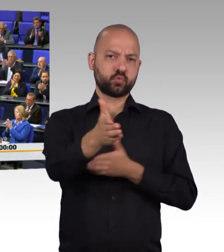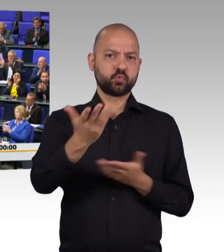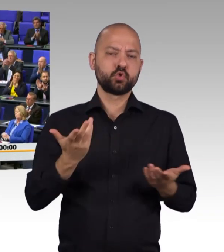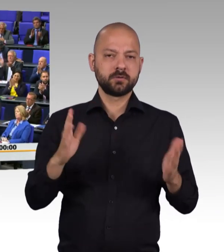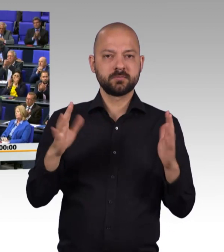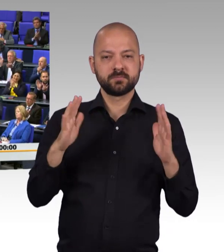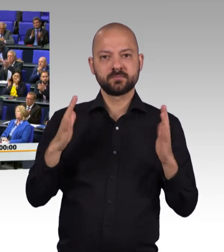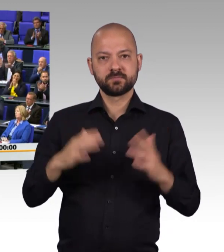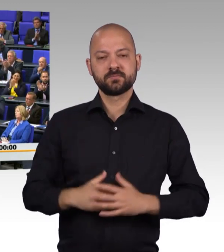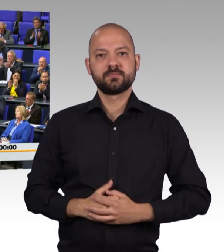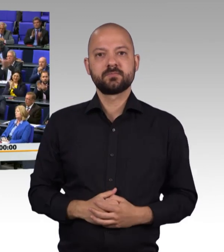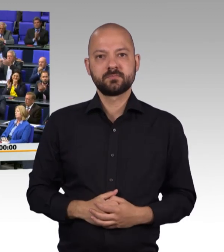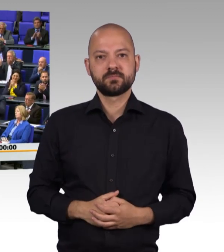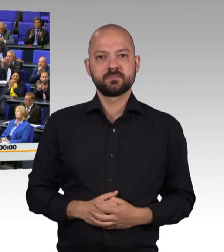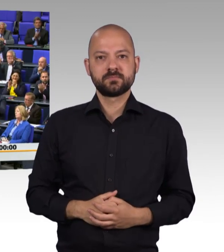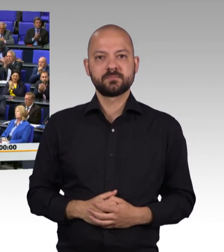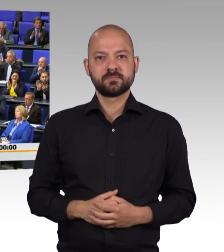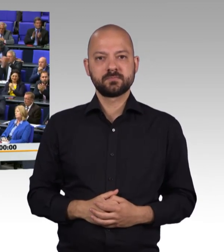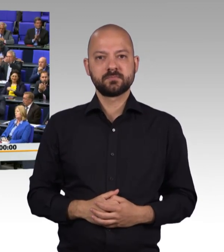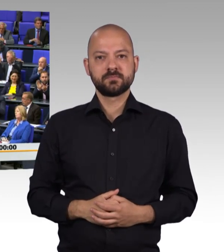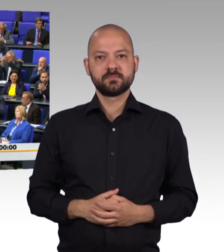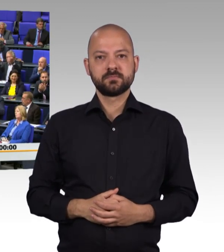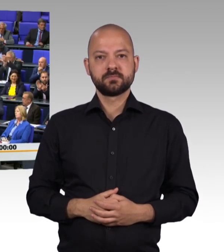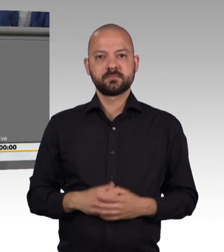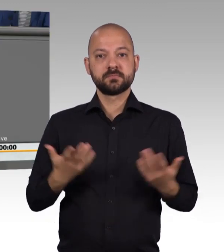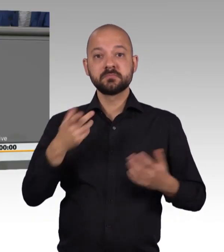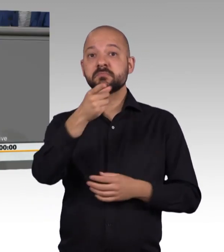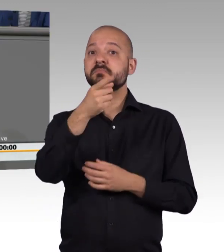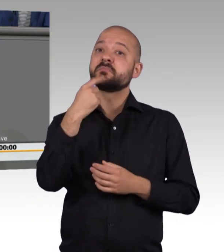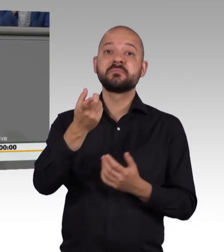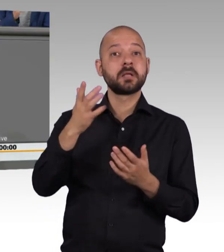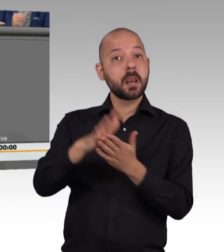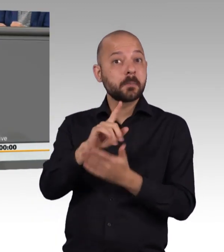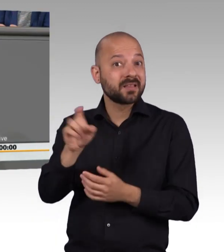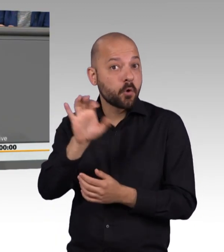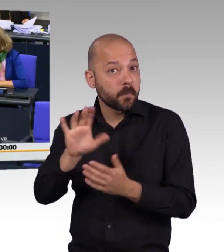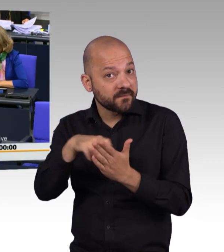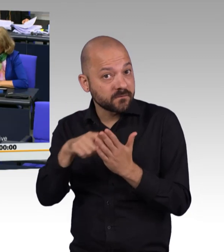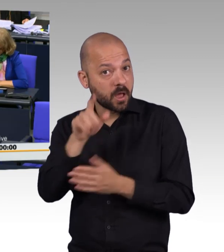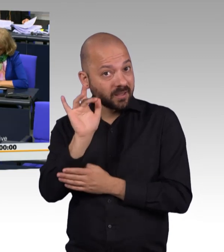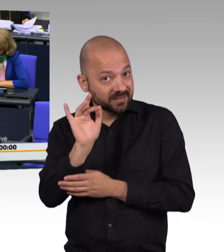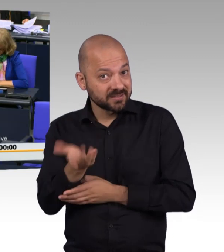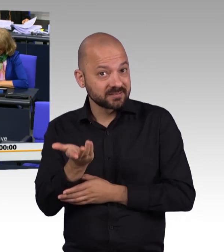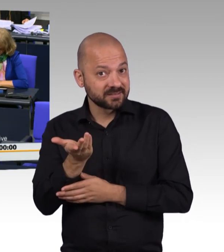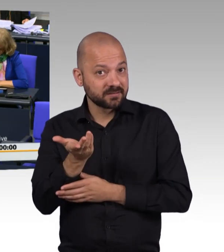Und wenn Sie das nicht Erreichen der Europawahl kritisieren und deswegen sogar das Bundesverfassungsgericht